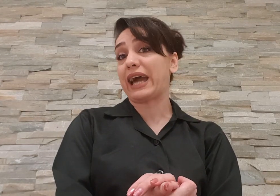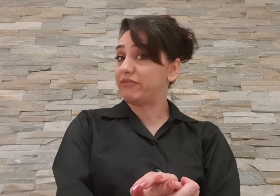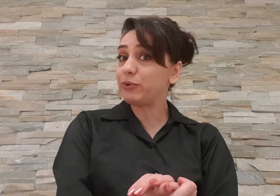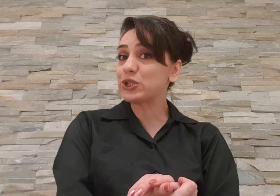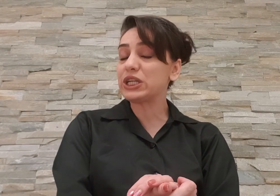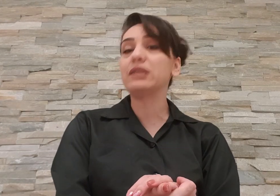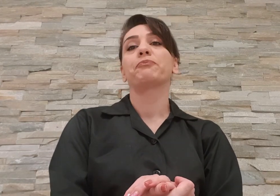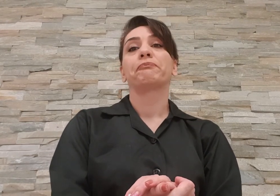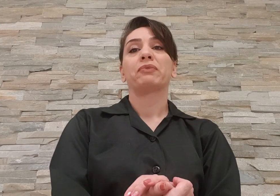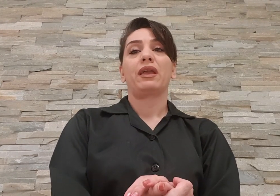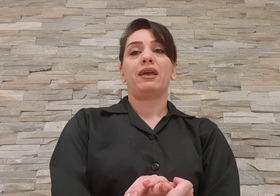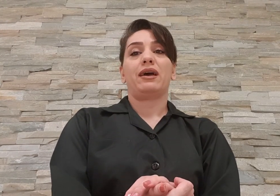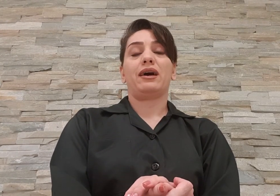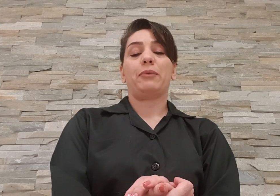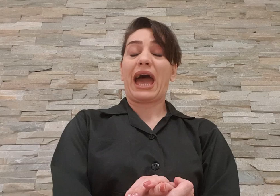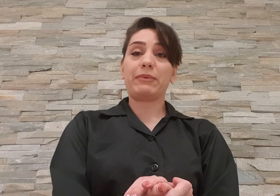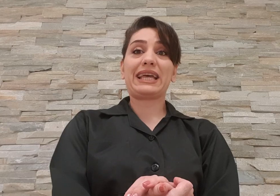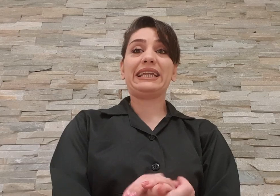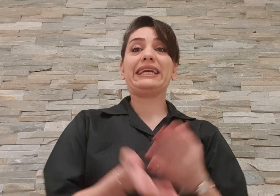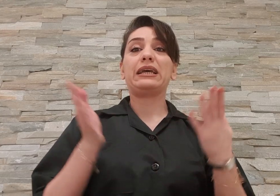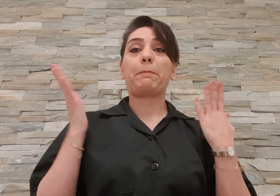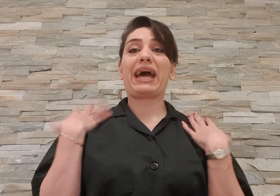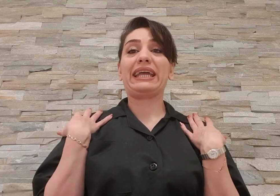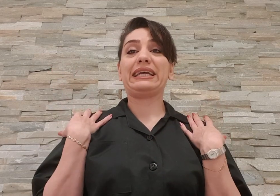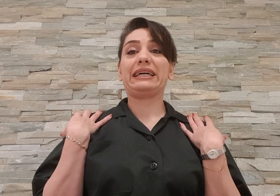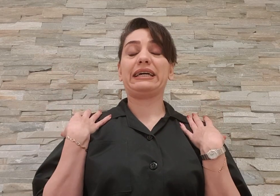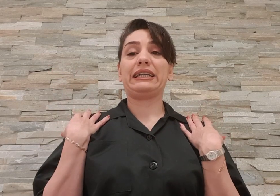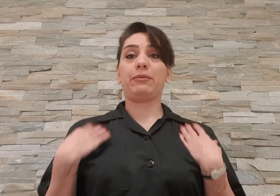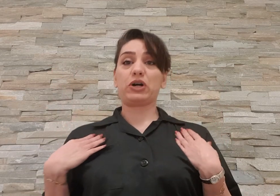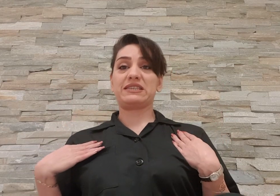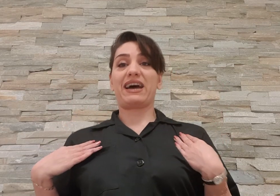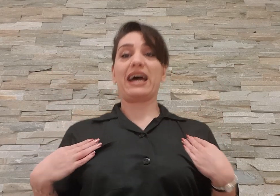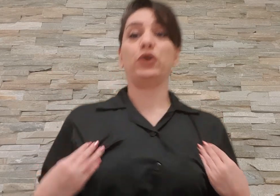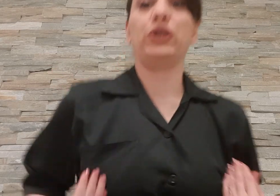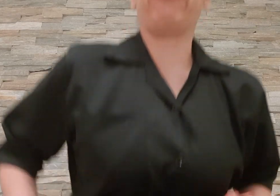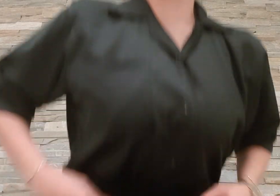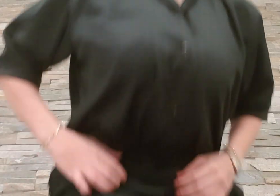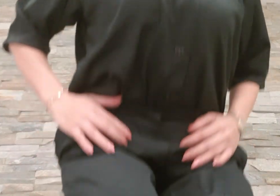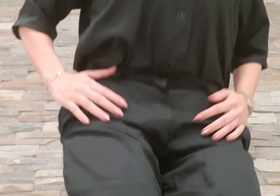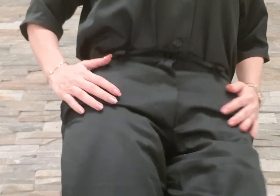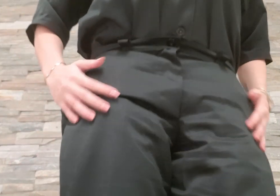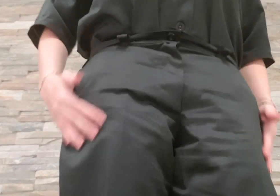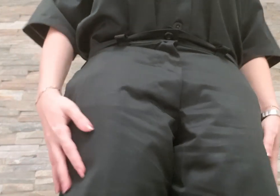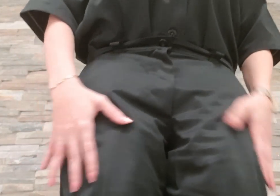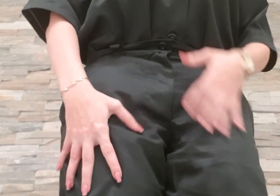قوی باشید به همین دلیل من لباس و یونیفورم زمان